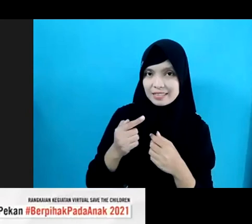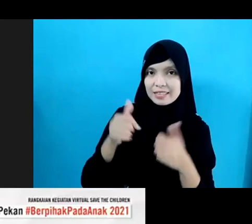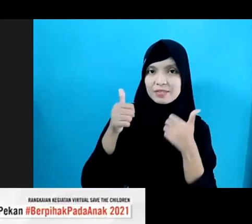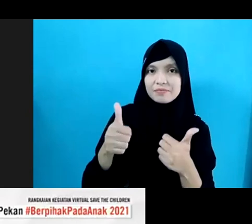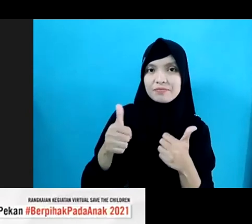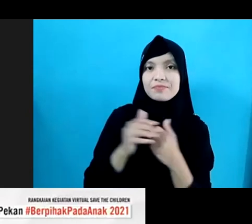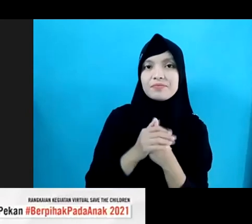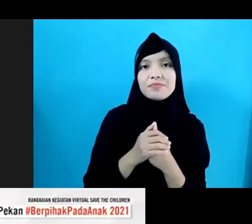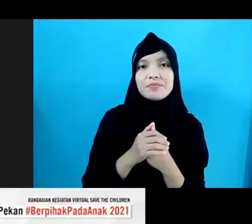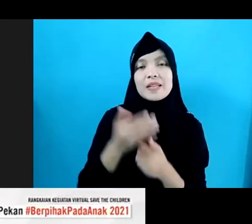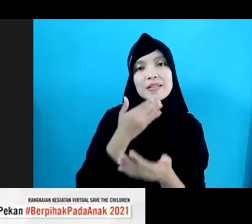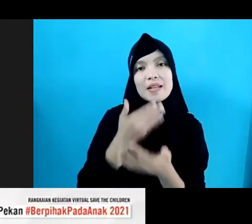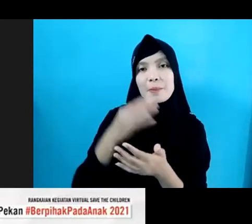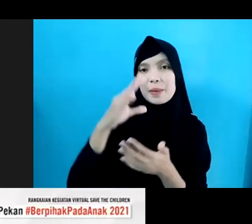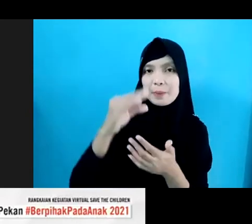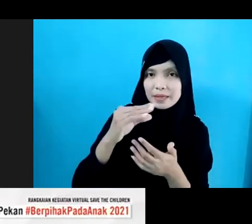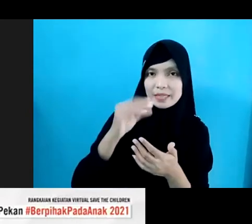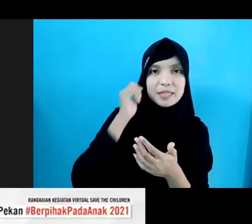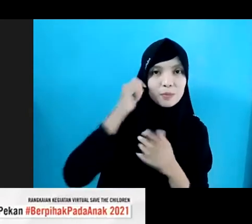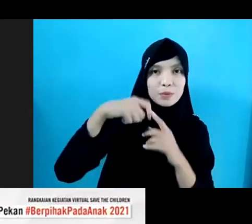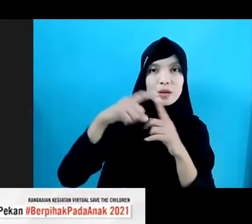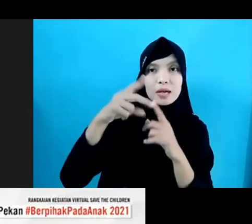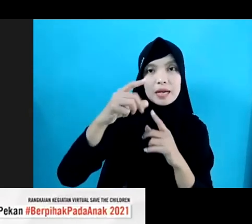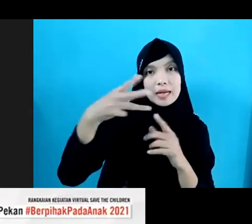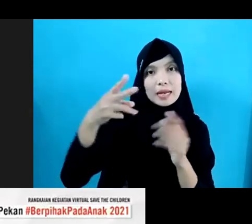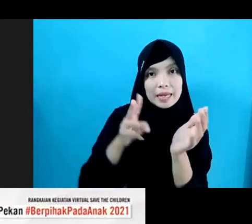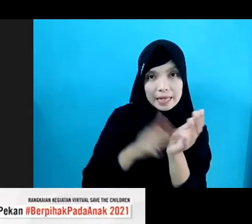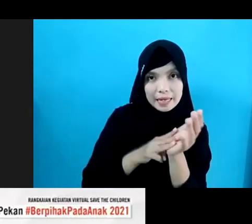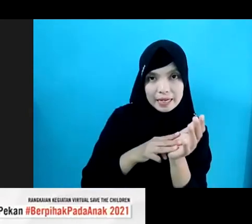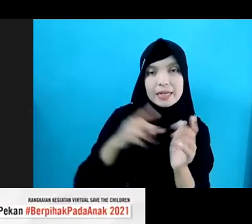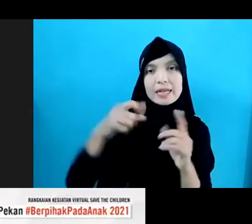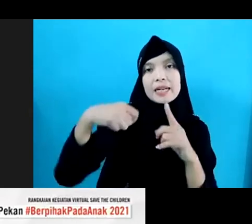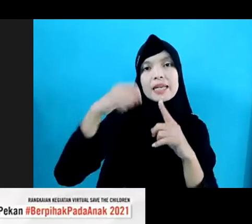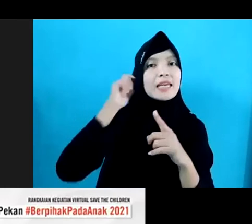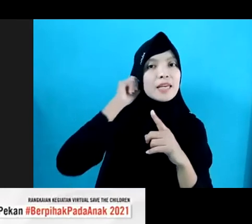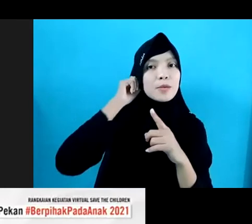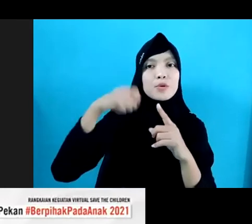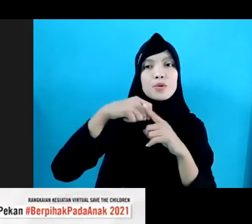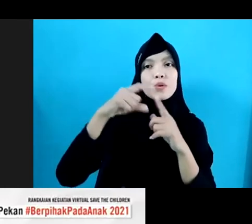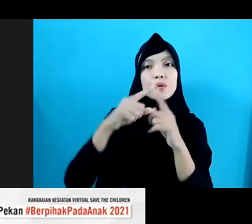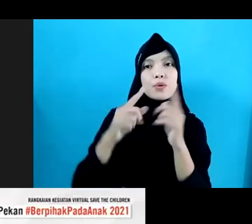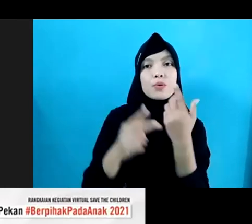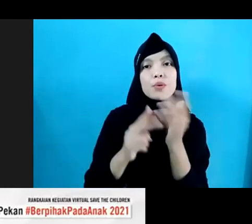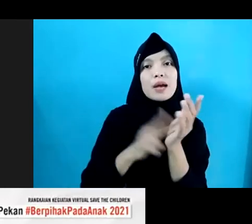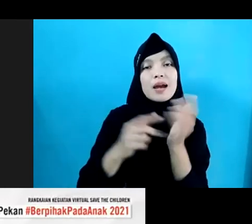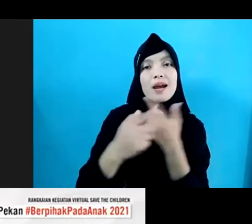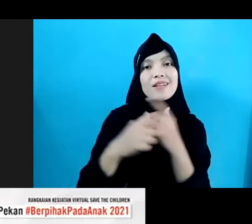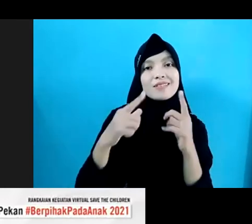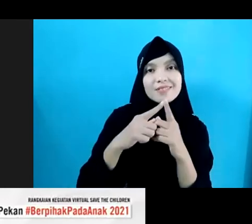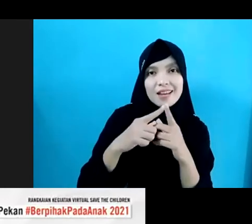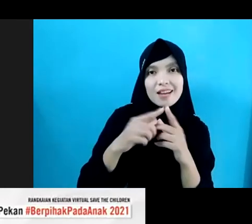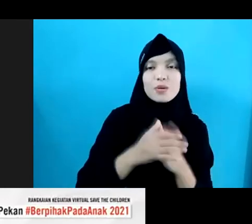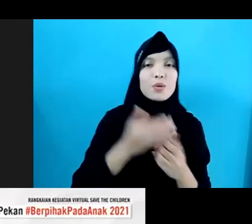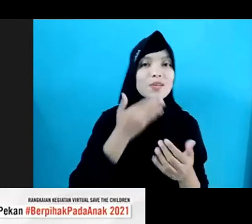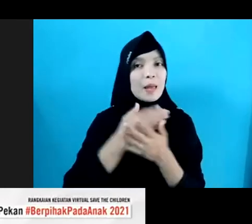Selamat Pagi Ibu Karen Ibu Kanya Selamat Pagi Ini Seperti Reuni Saja Bang Sofyan